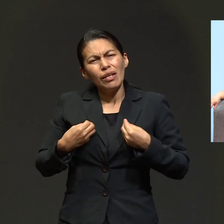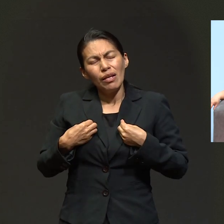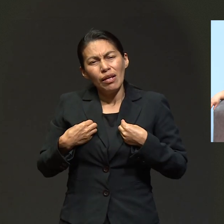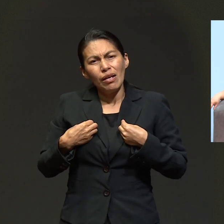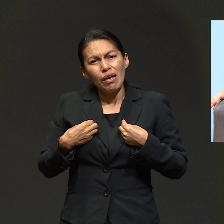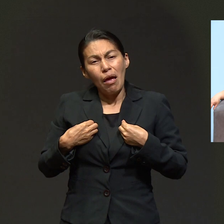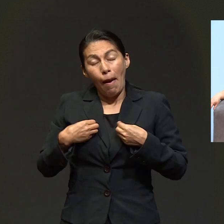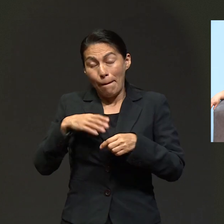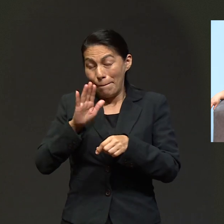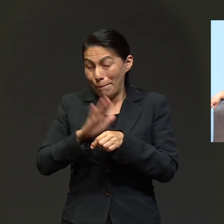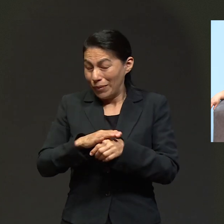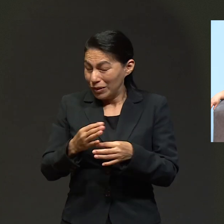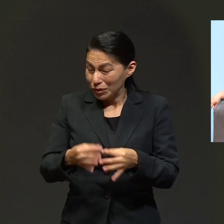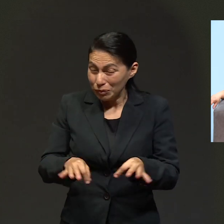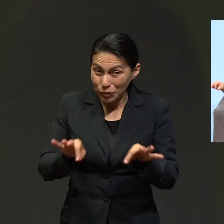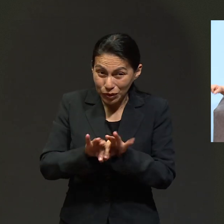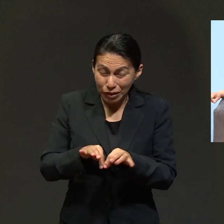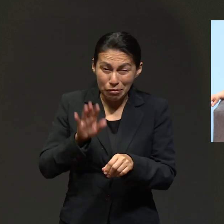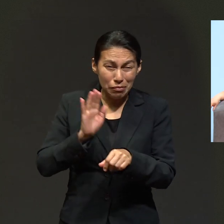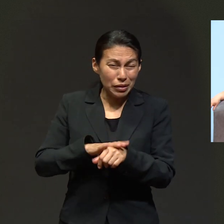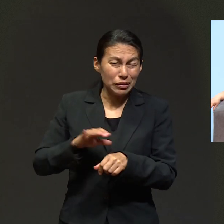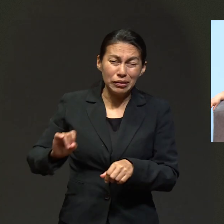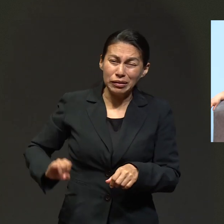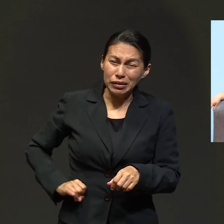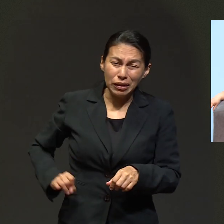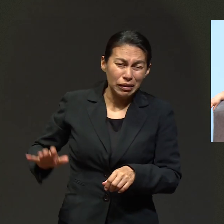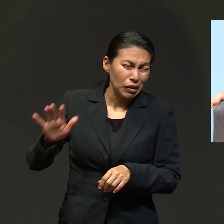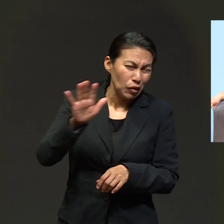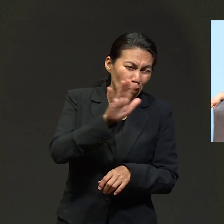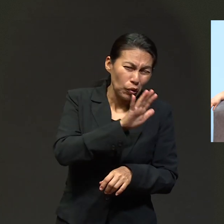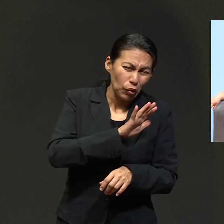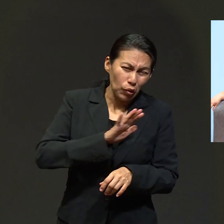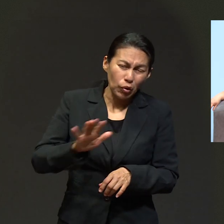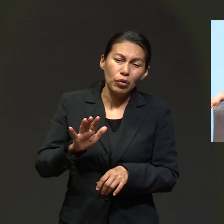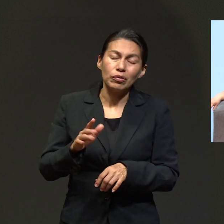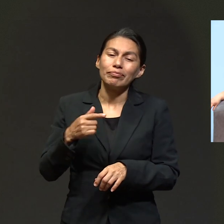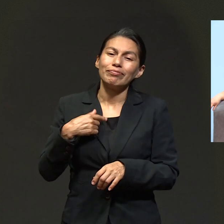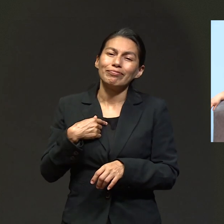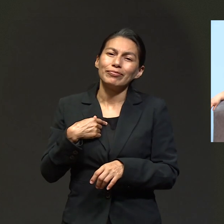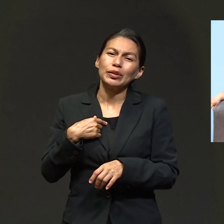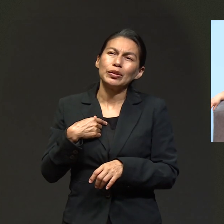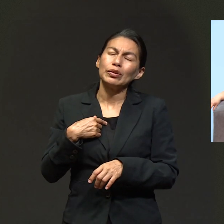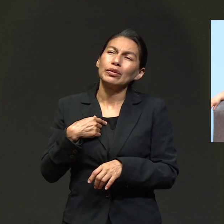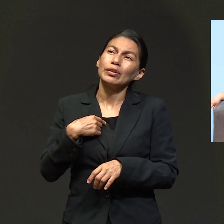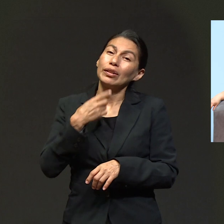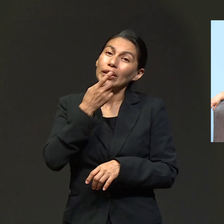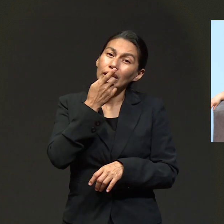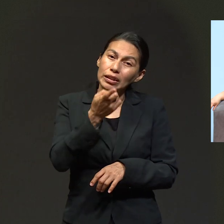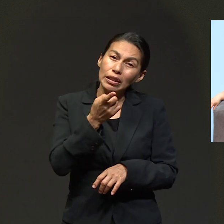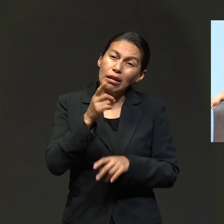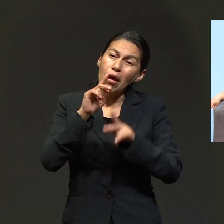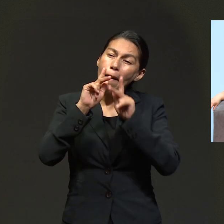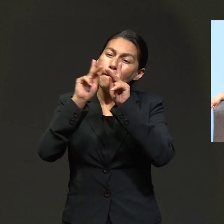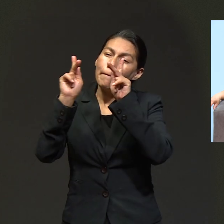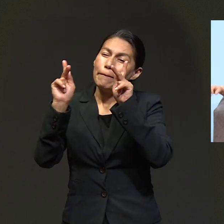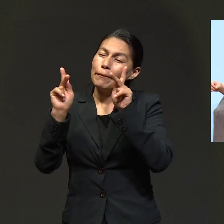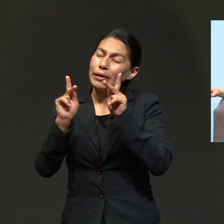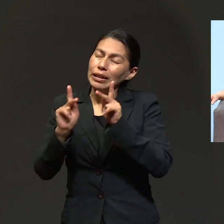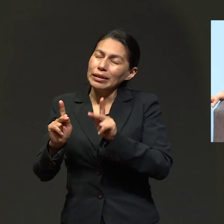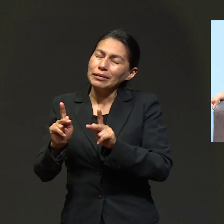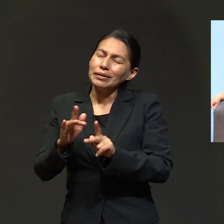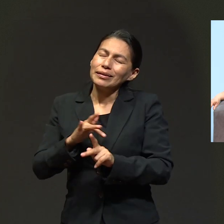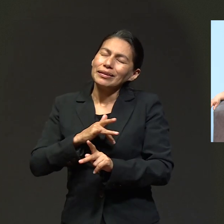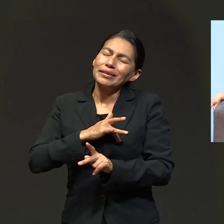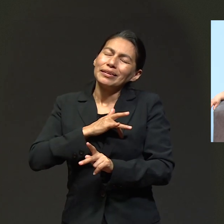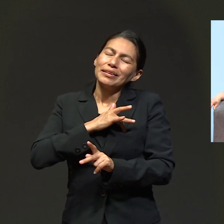dando todavía fuerzas y vida y sobre todo, pastor, lo más interesante de todo lo que yo he vivido y quiero rescatar es la